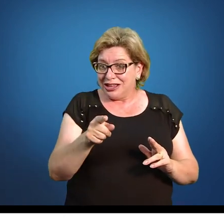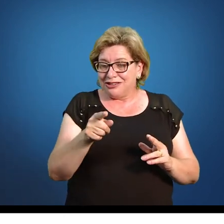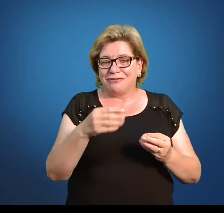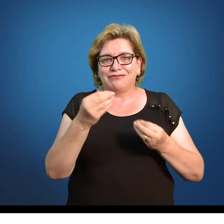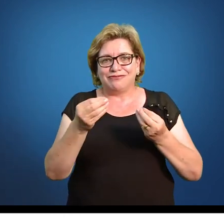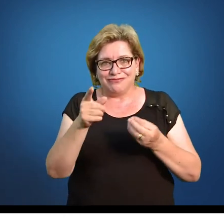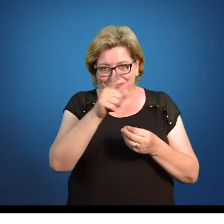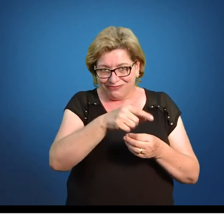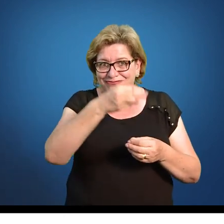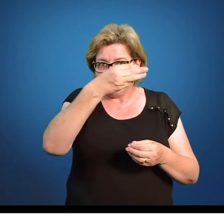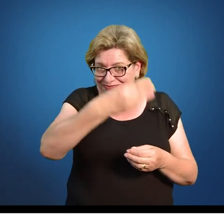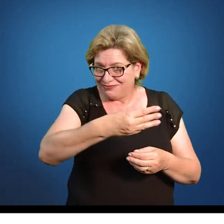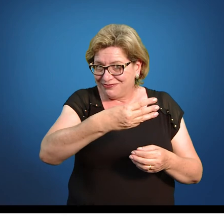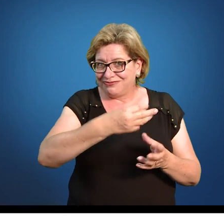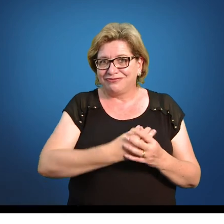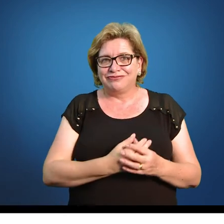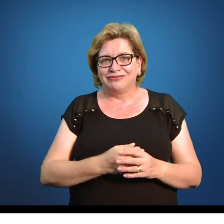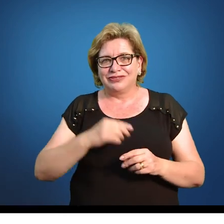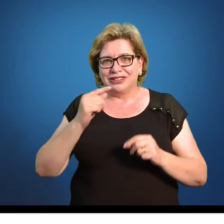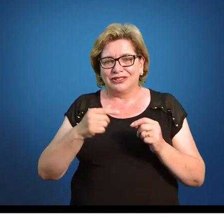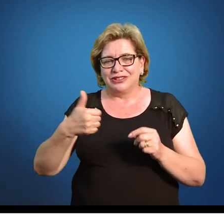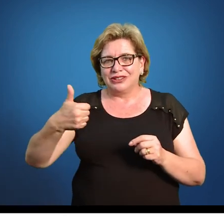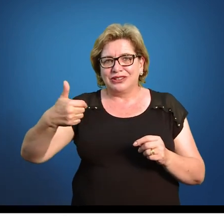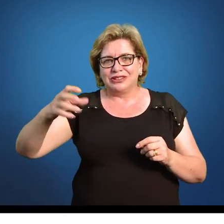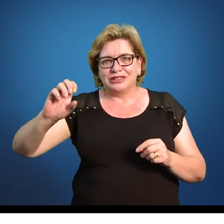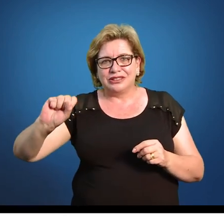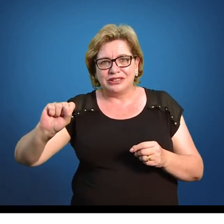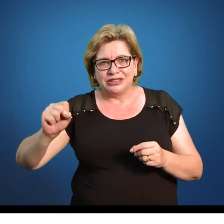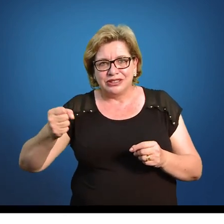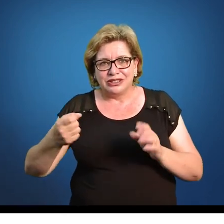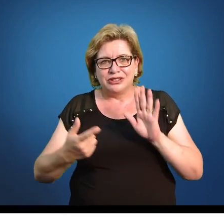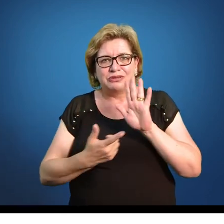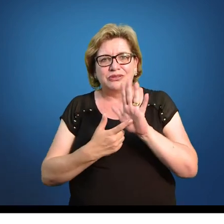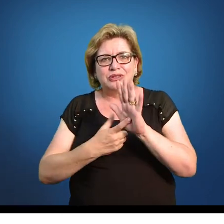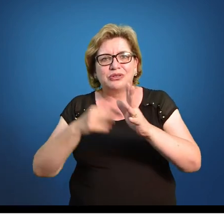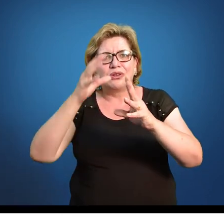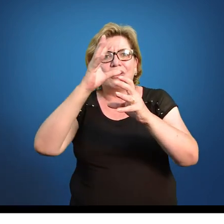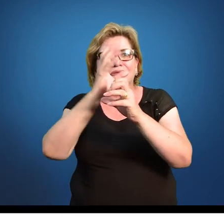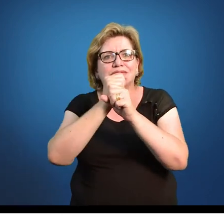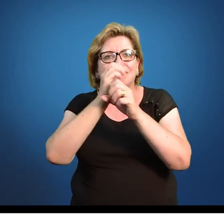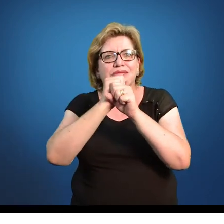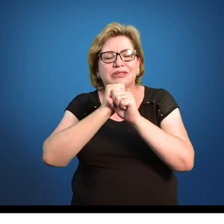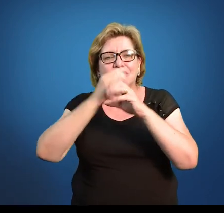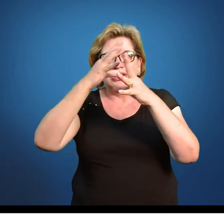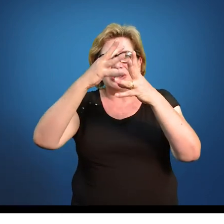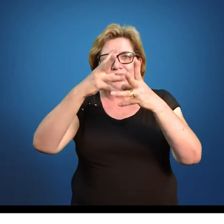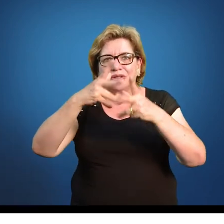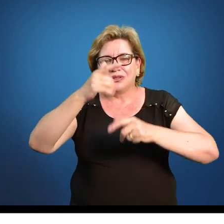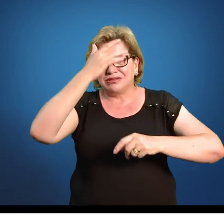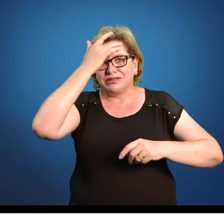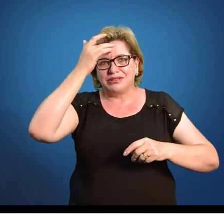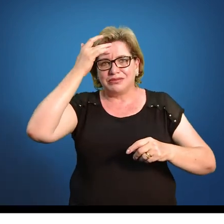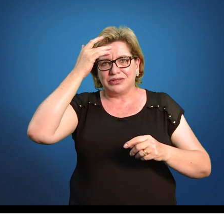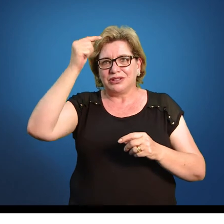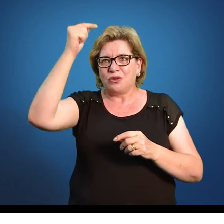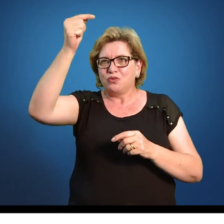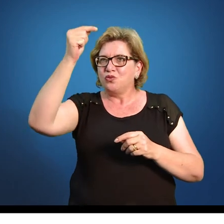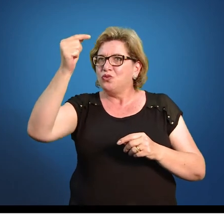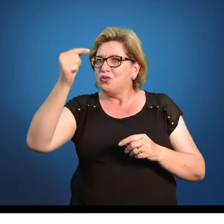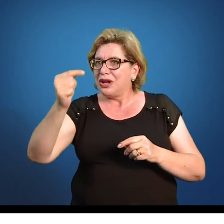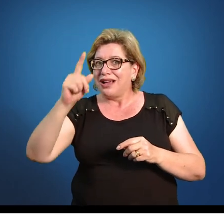Agora, vamos analisar o seguinte. Esse 18 surgiu quando eu somei todo mundo que estava antes, até chegar no 3.